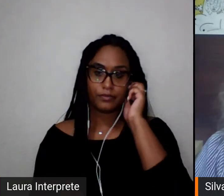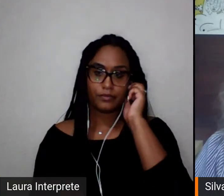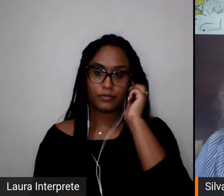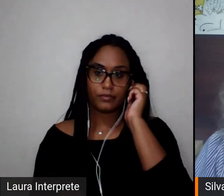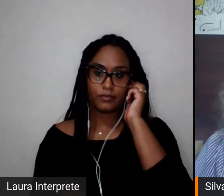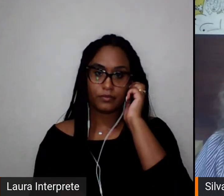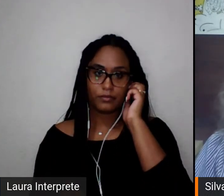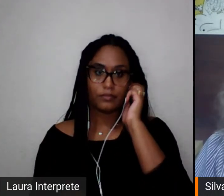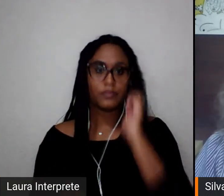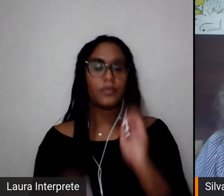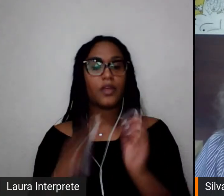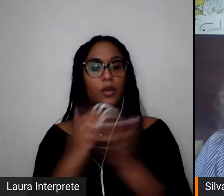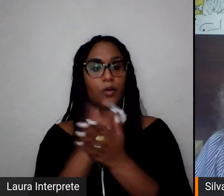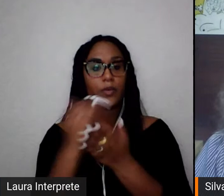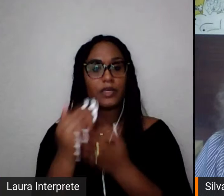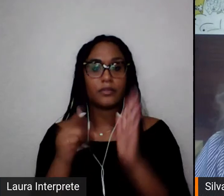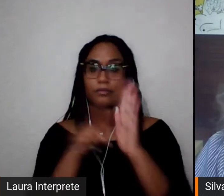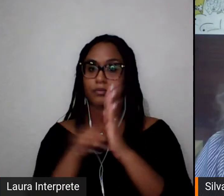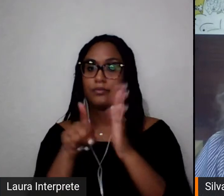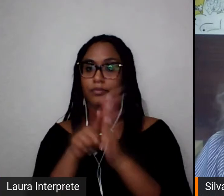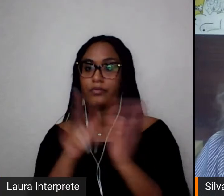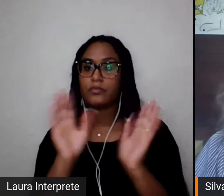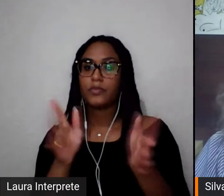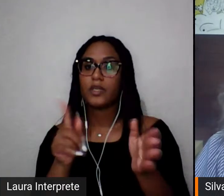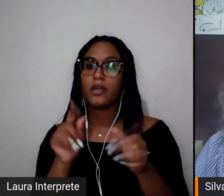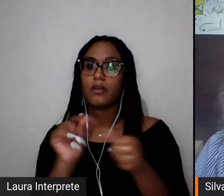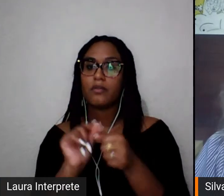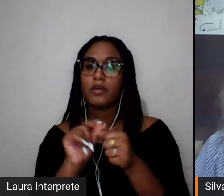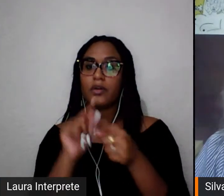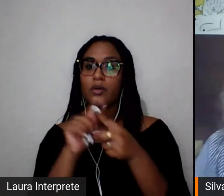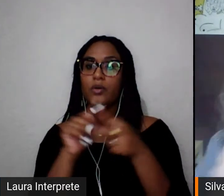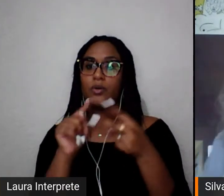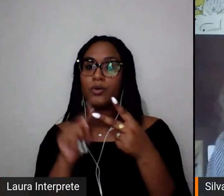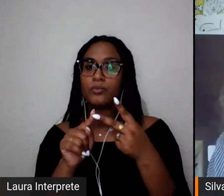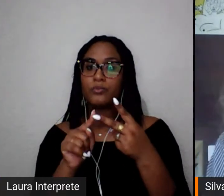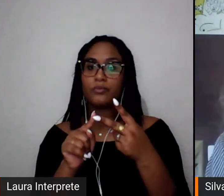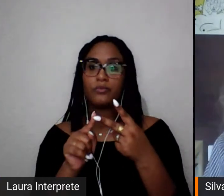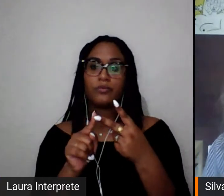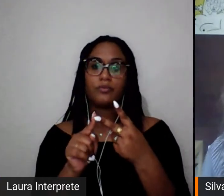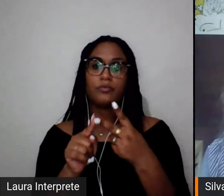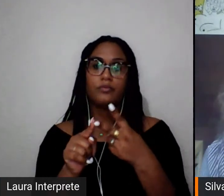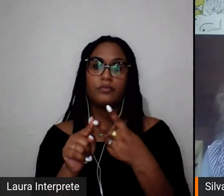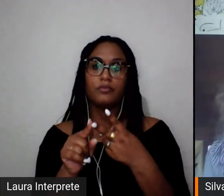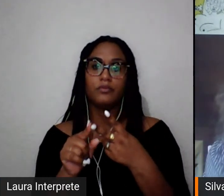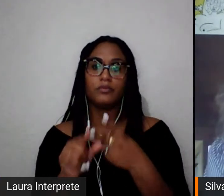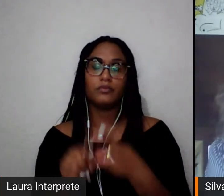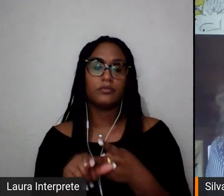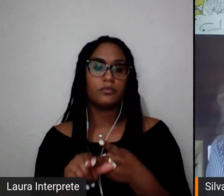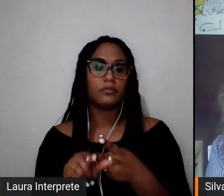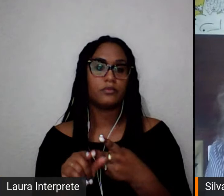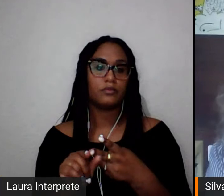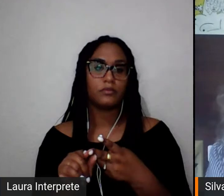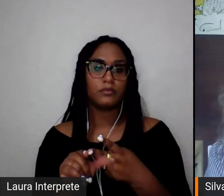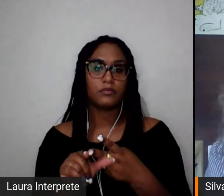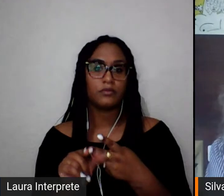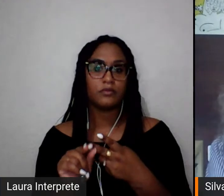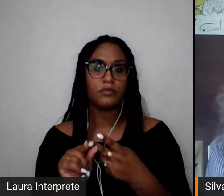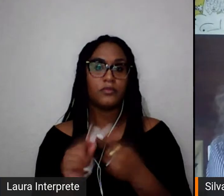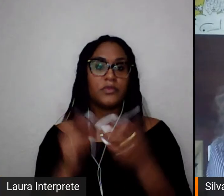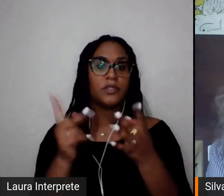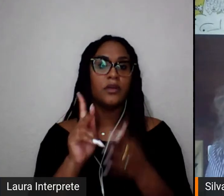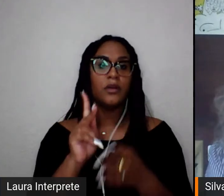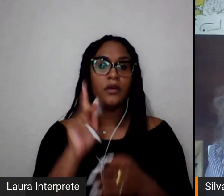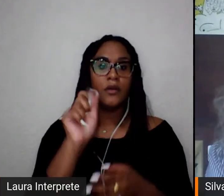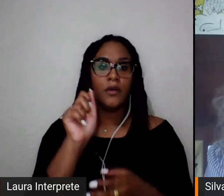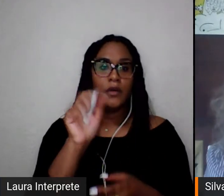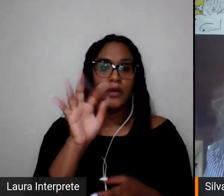E eu já tinha feito duas para a Kátia, eu retorno as questões, Kátia, para que você possa responder e já